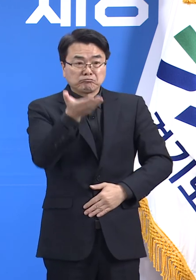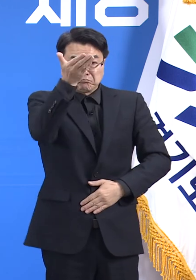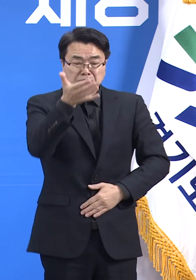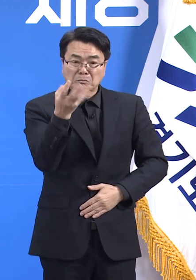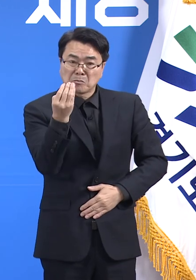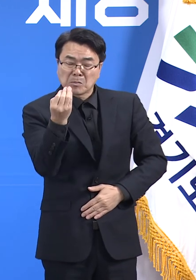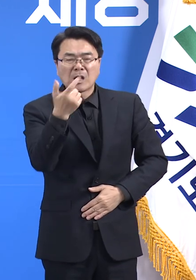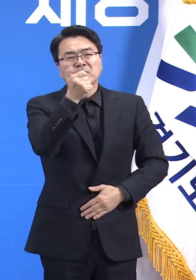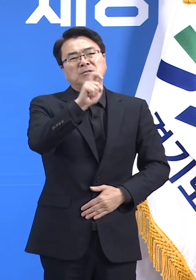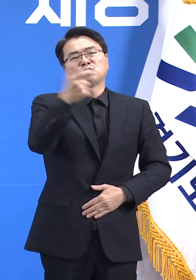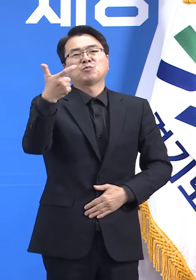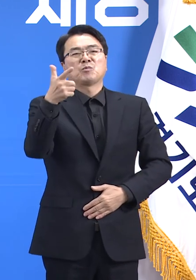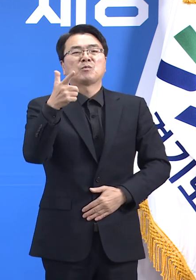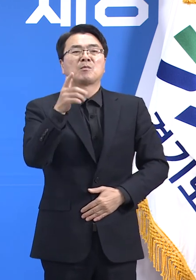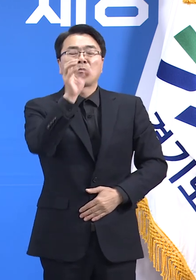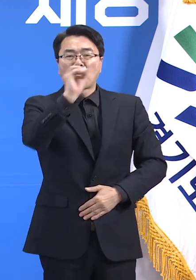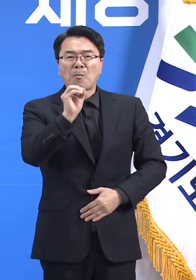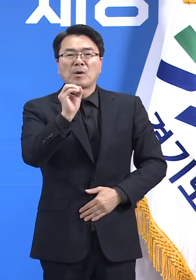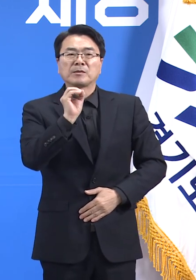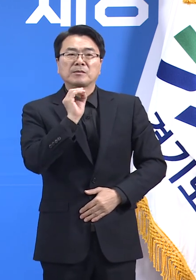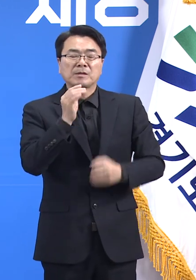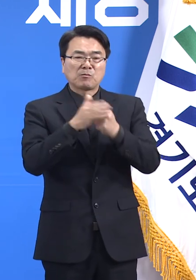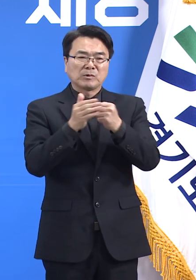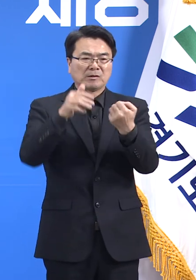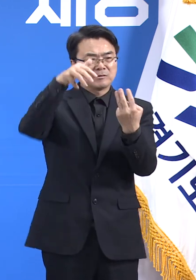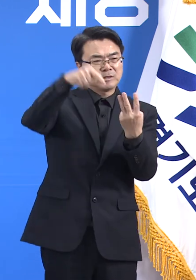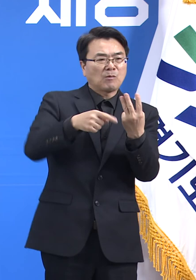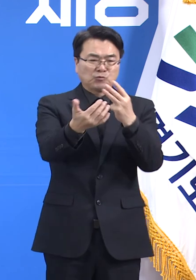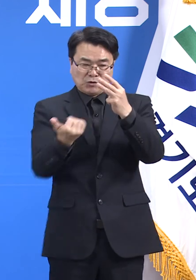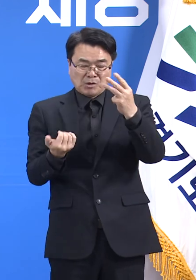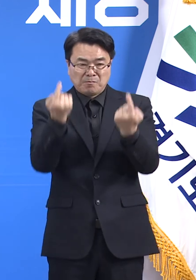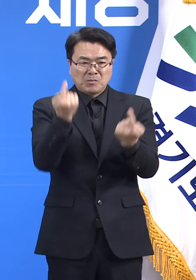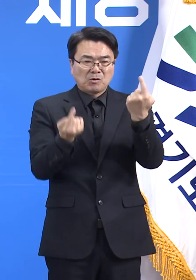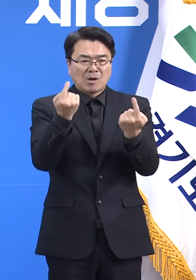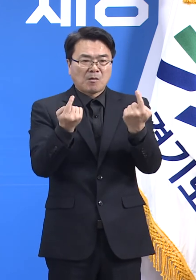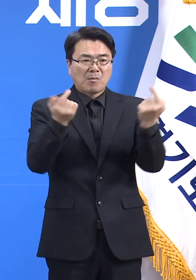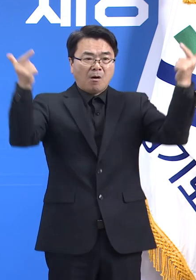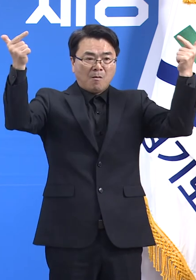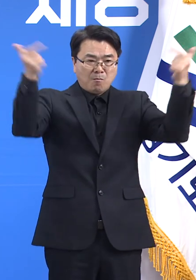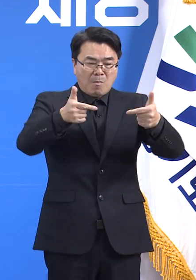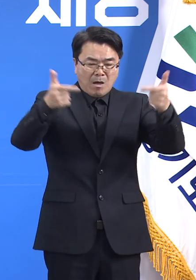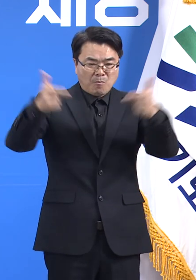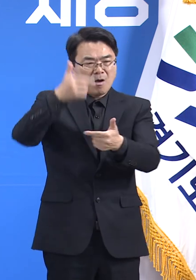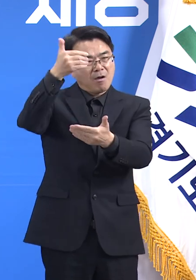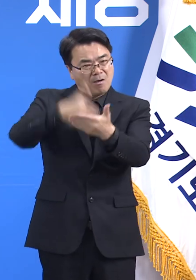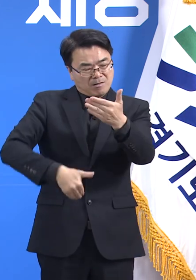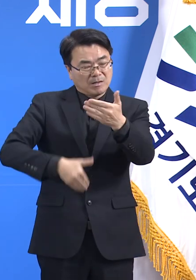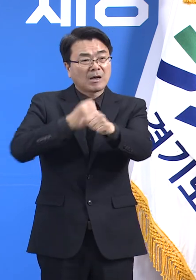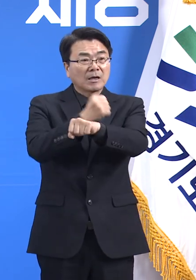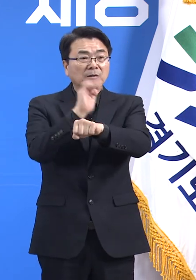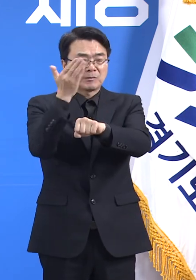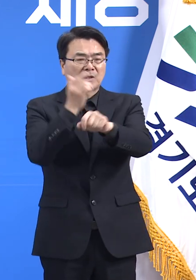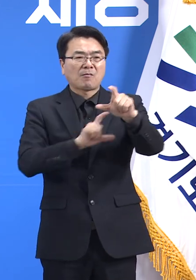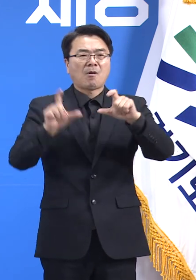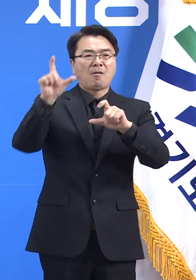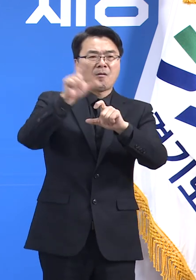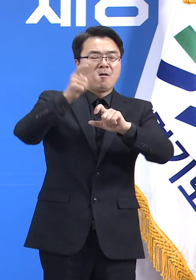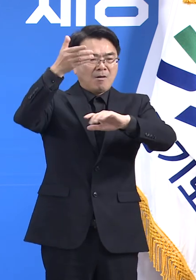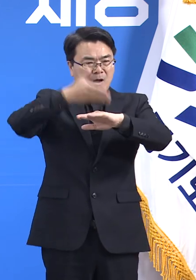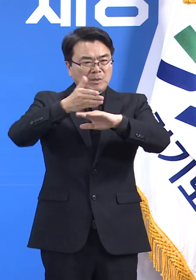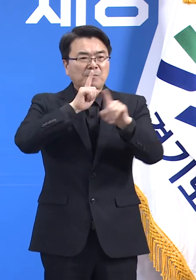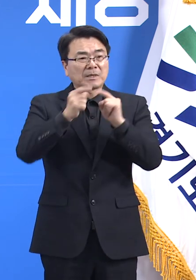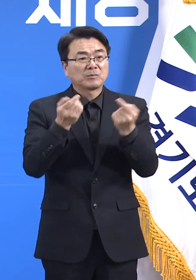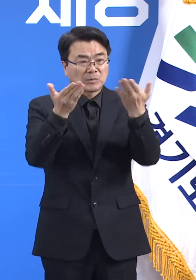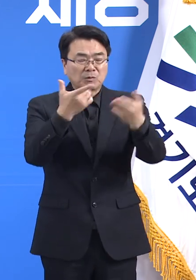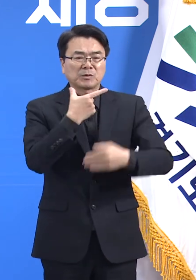16%로, 2, 3주 전 약 30%에 비해 큰 폭으로 감소했습니다. 다시 한번 도민 여러분께 감사드리며,